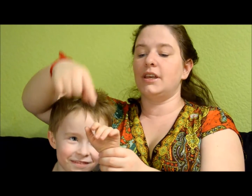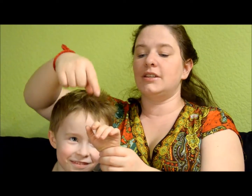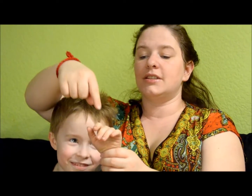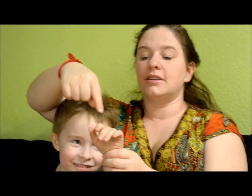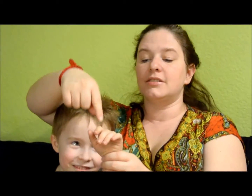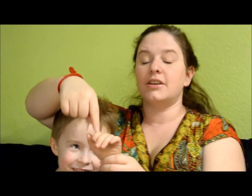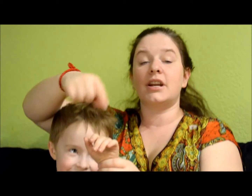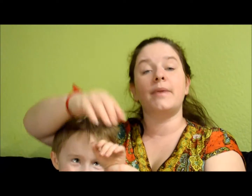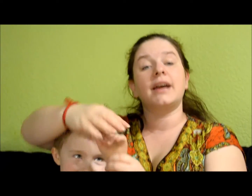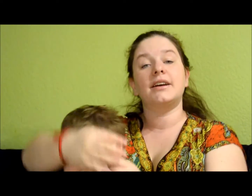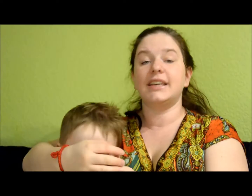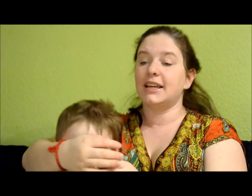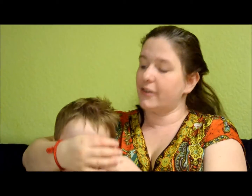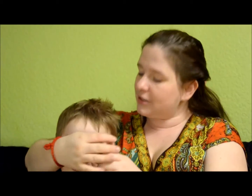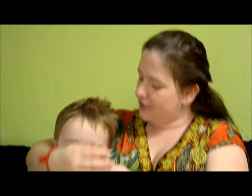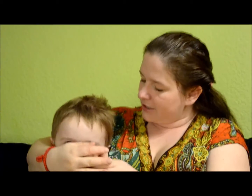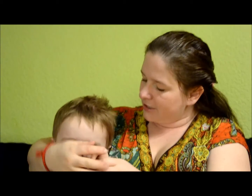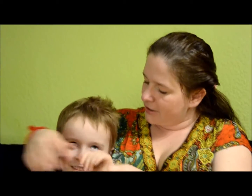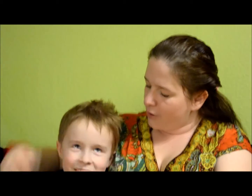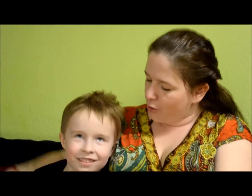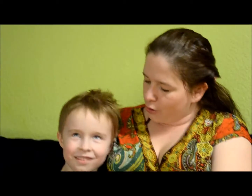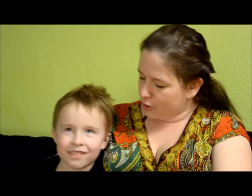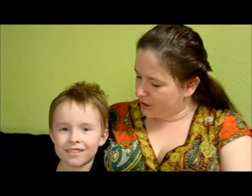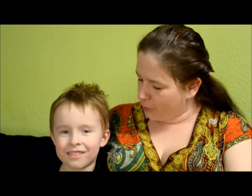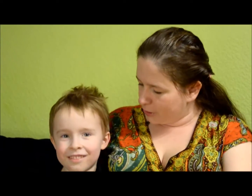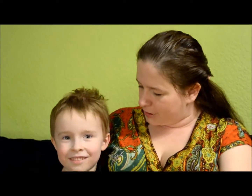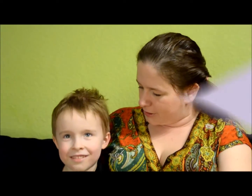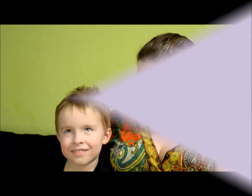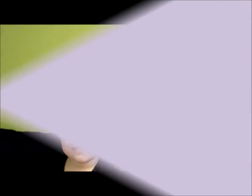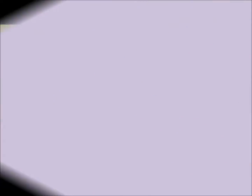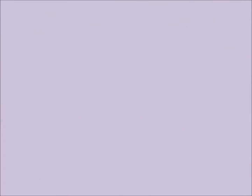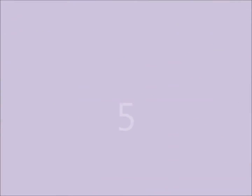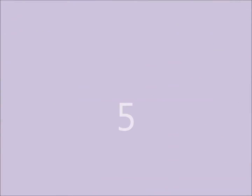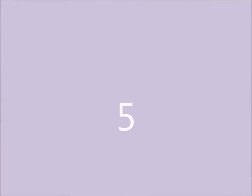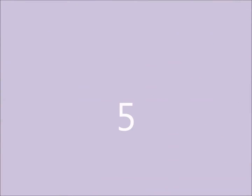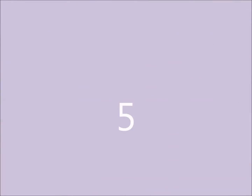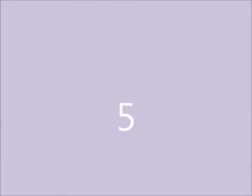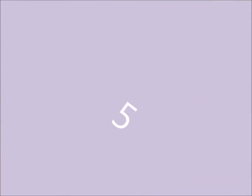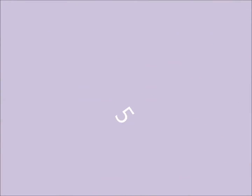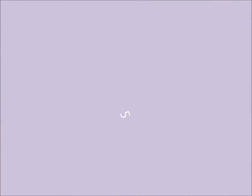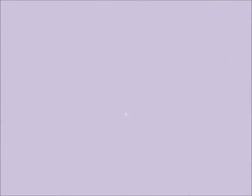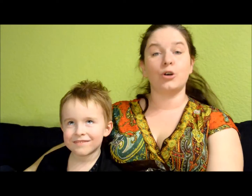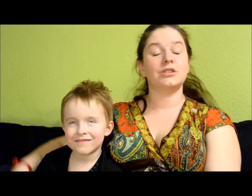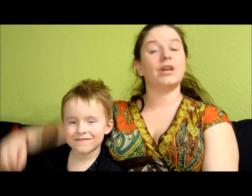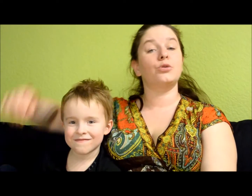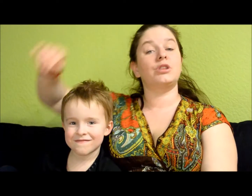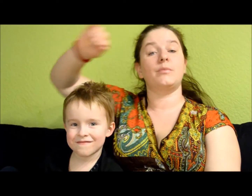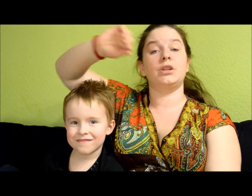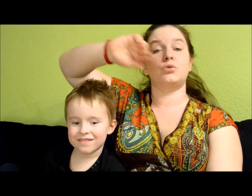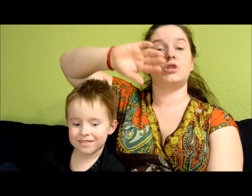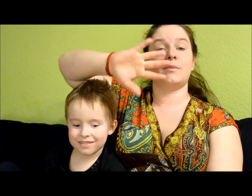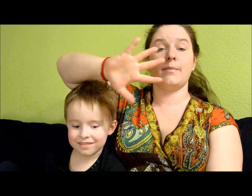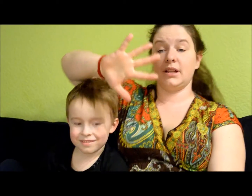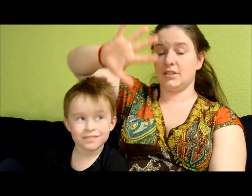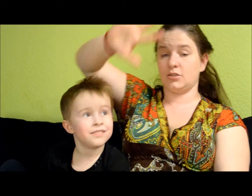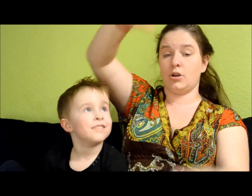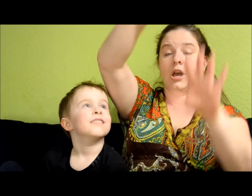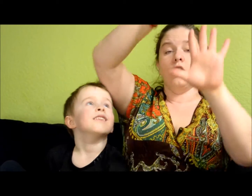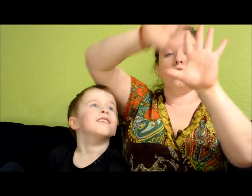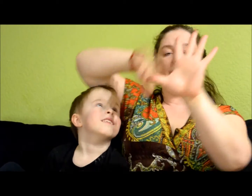Viis sõrme! Kõik on siin! Oh! Sõjüt! Oh! Sõjüt! Ja mitu sõrme meil siis on? Kui meil